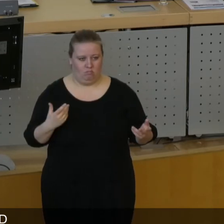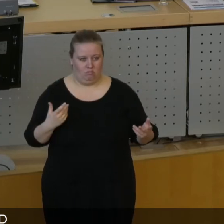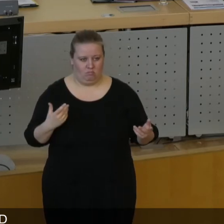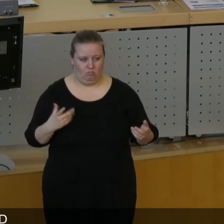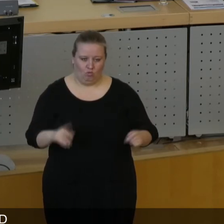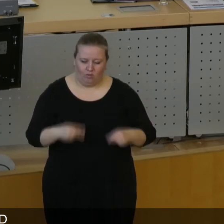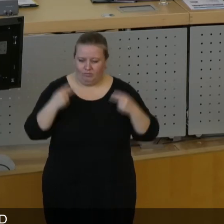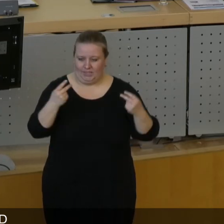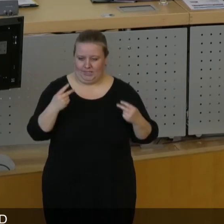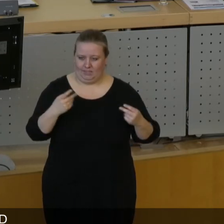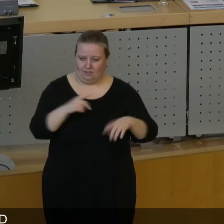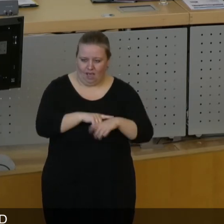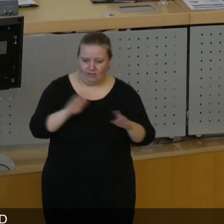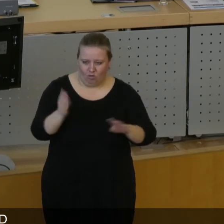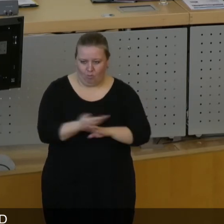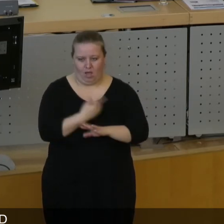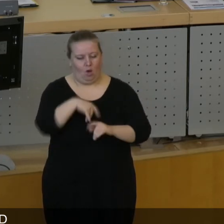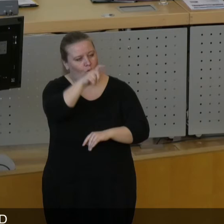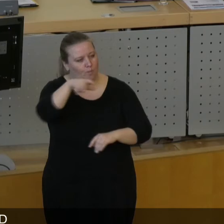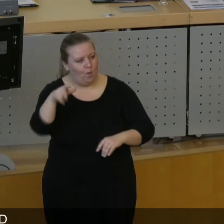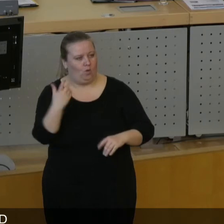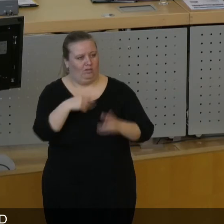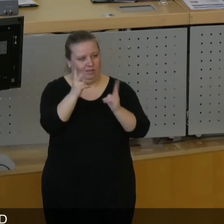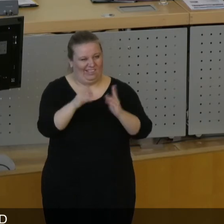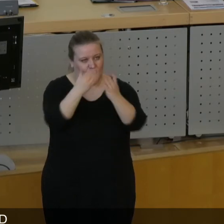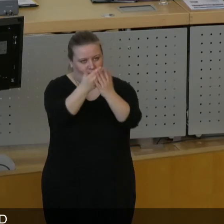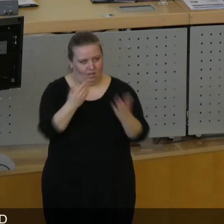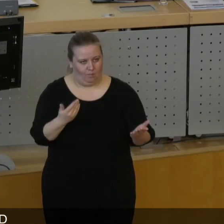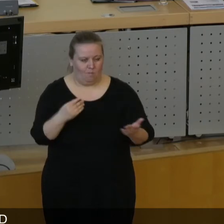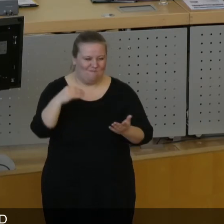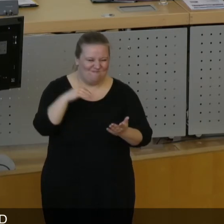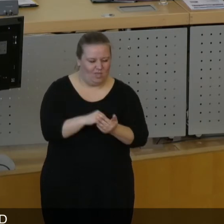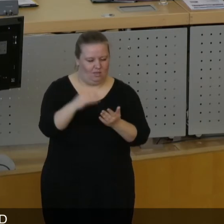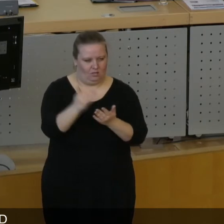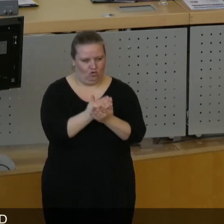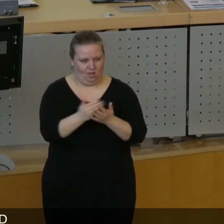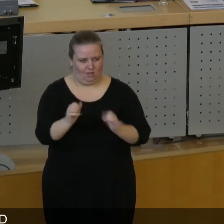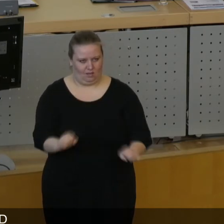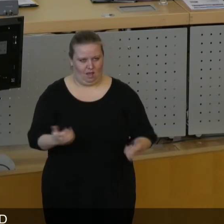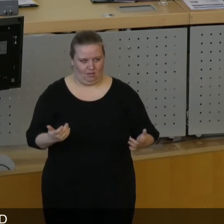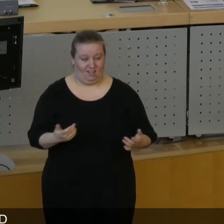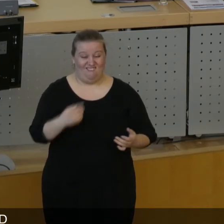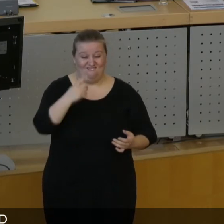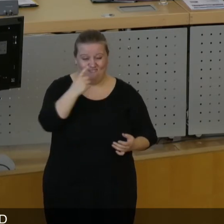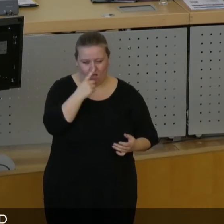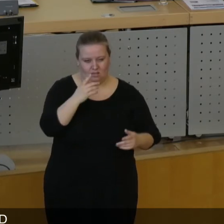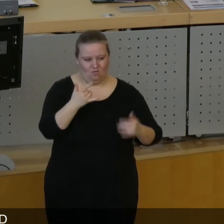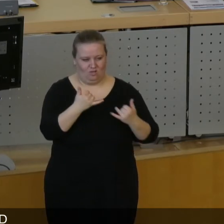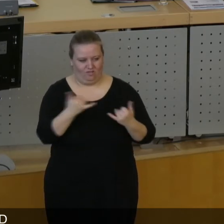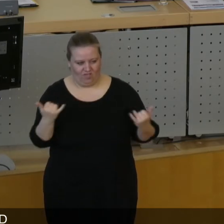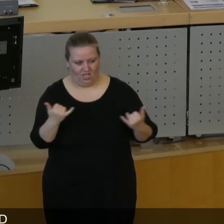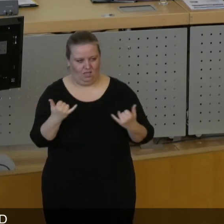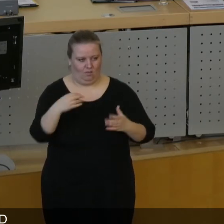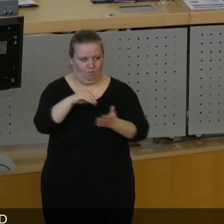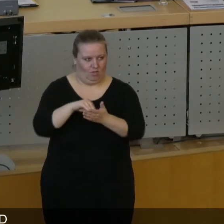Dresden. Es wird Zeit, dass wir endlich den Bürgerinnen und Bürgern das Recht geben, selbst zu entscheiden, wann und in welcher Form